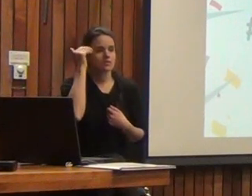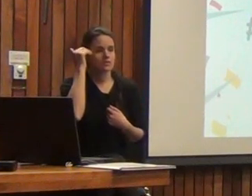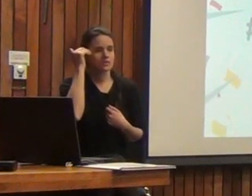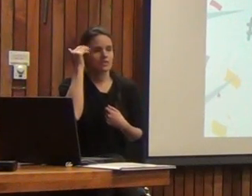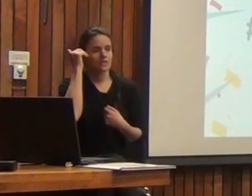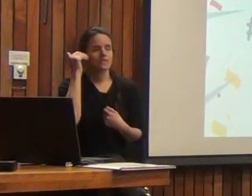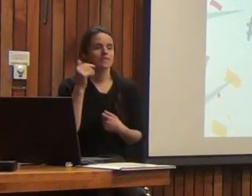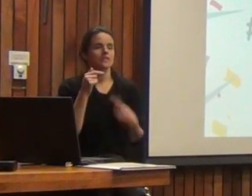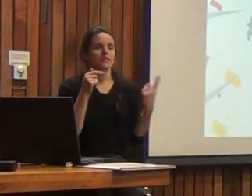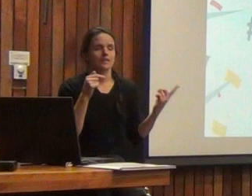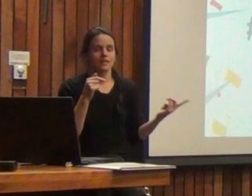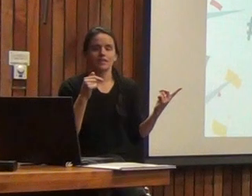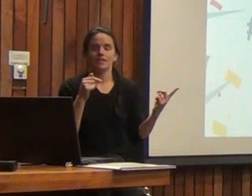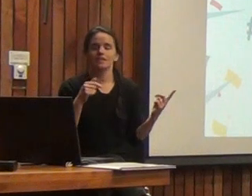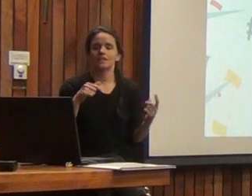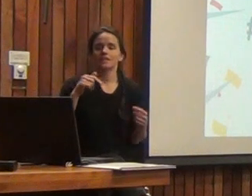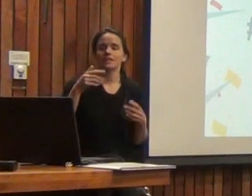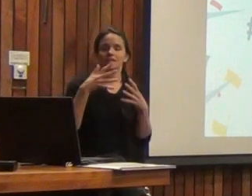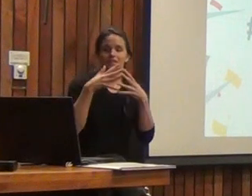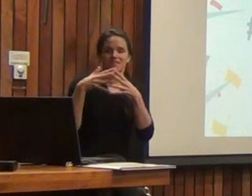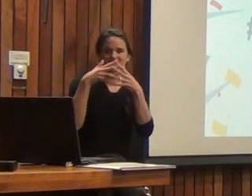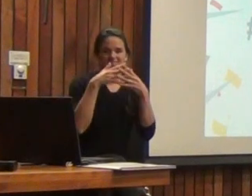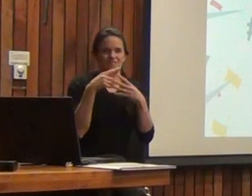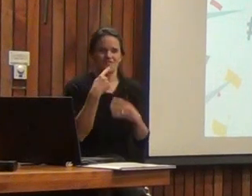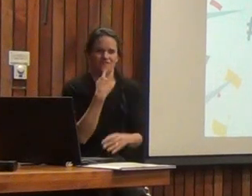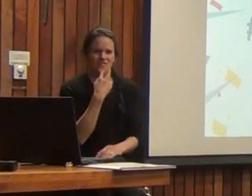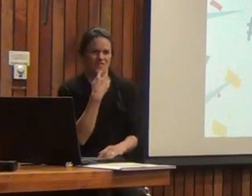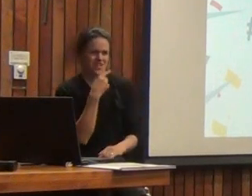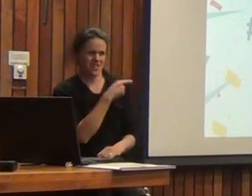norteamericana, la original, es mucho más fea que esta.